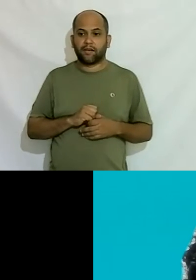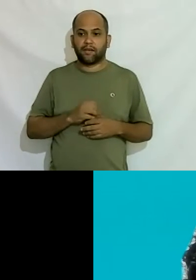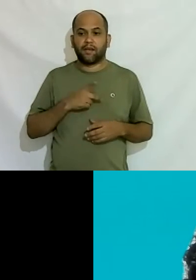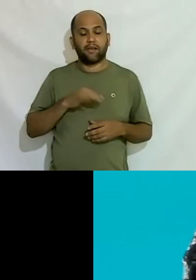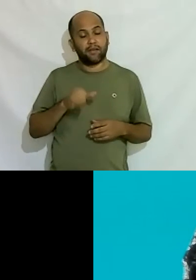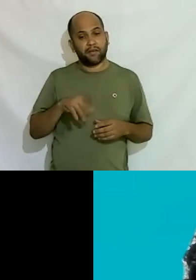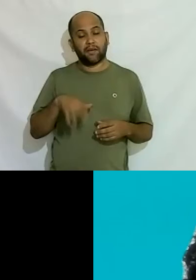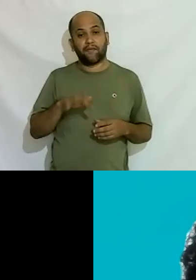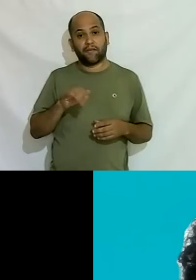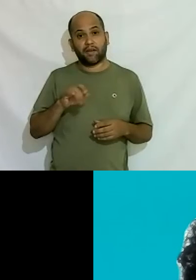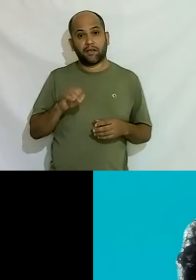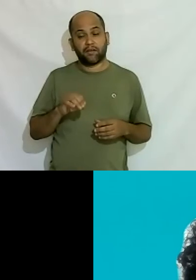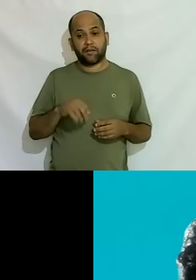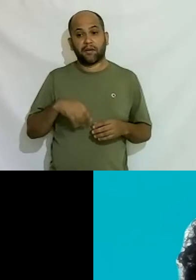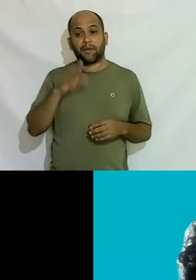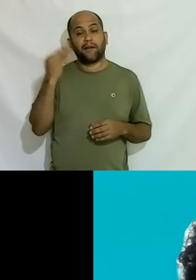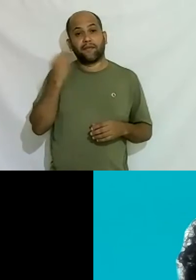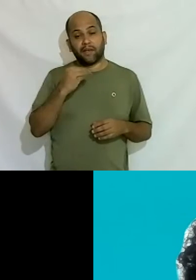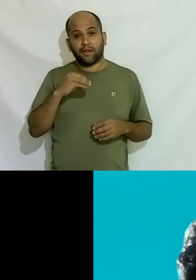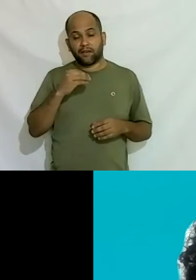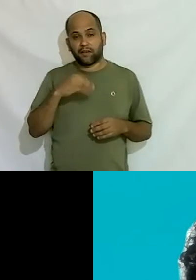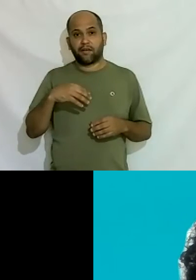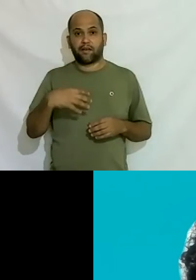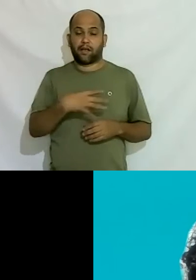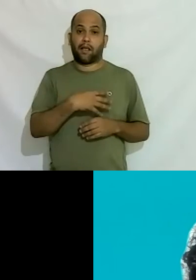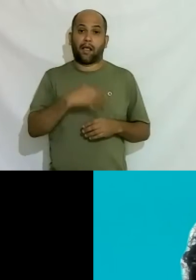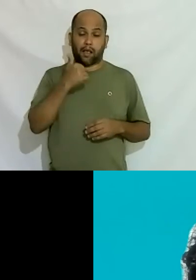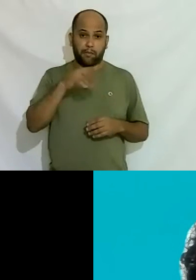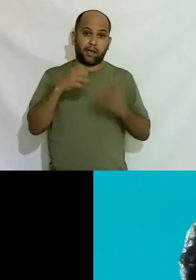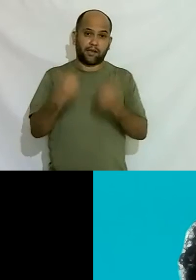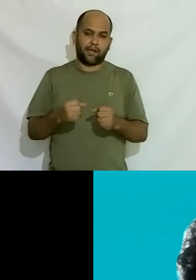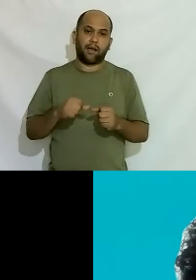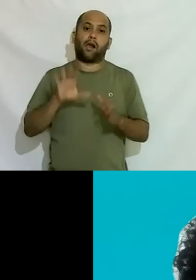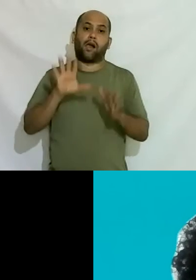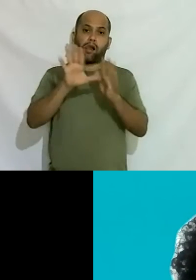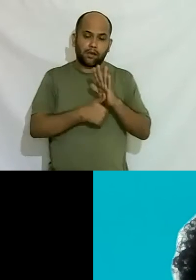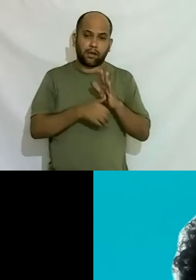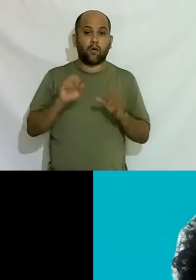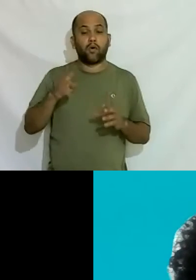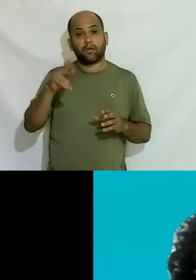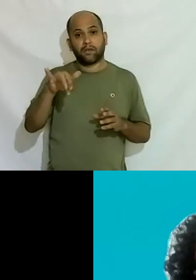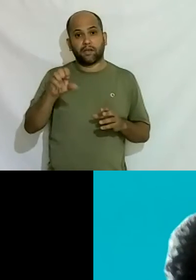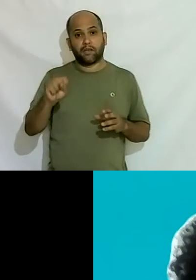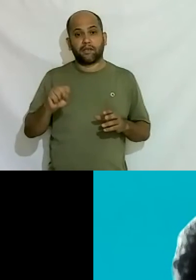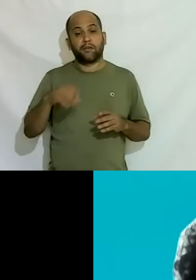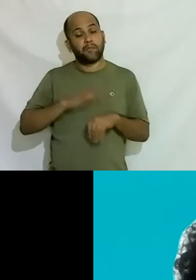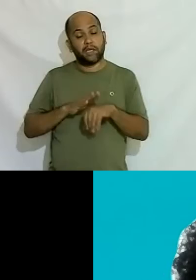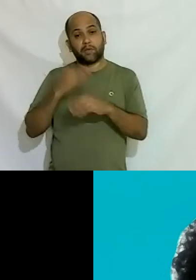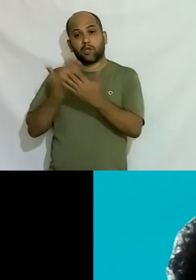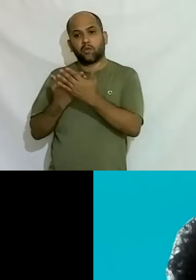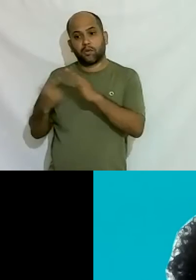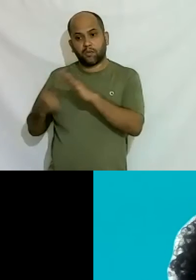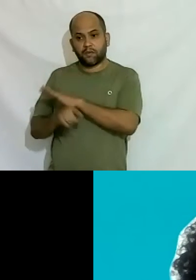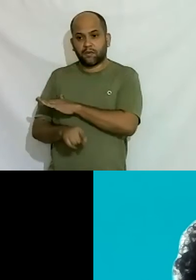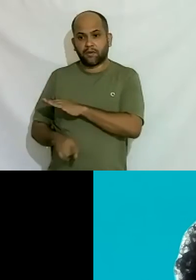né é mais fácil uma mãe aceitar o filho roubado que o filho ser trans mesmo que ele seja indianês né então